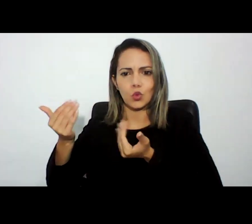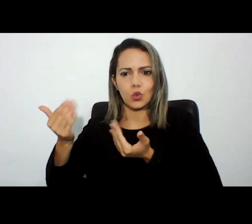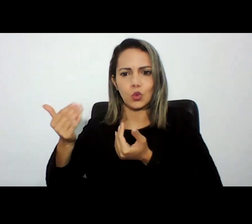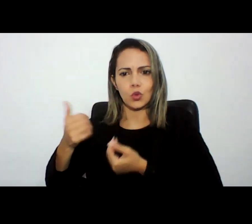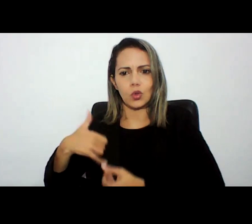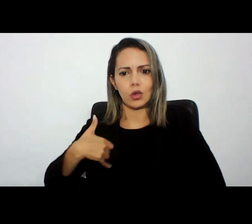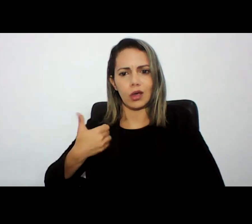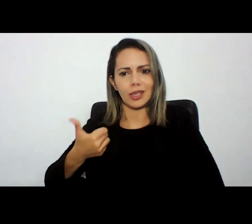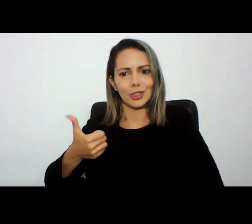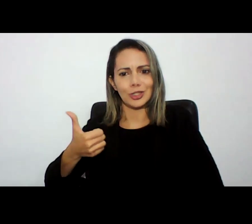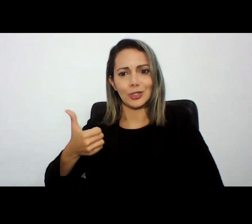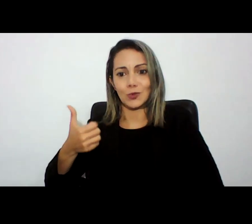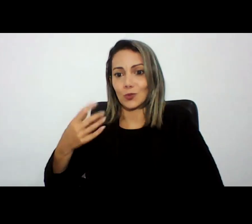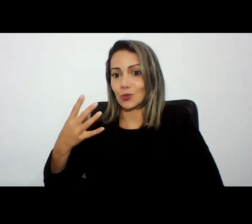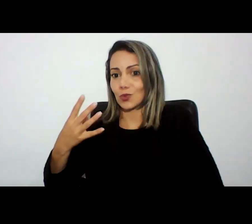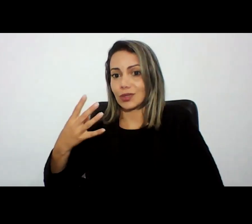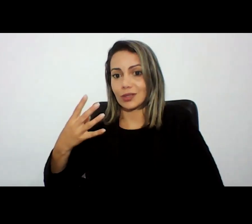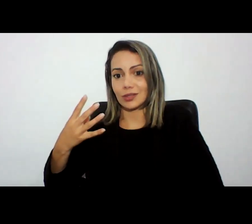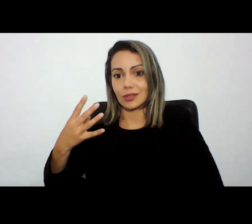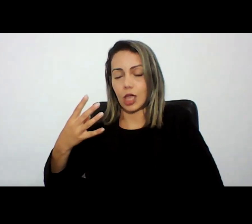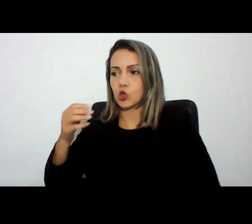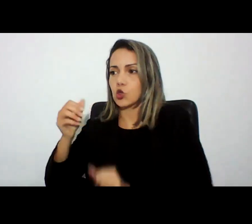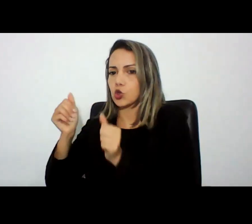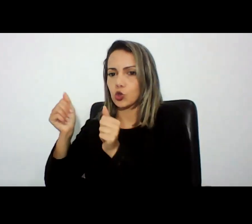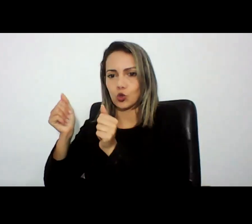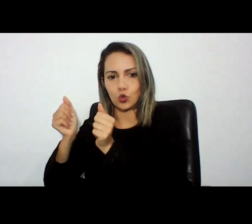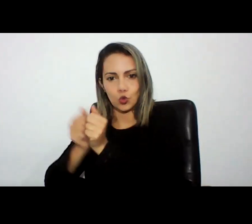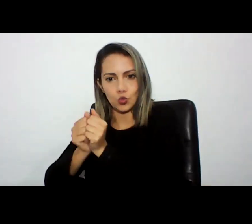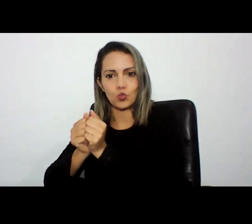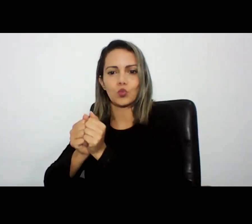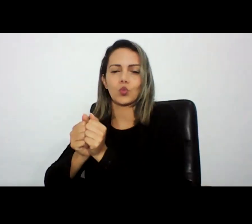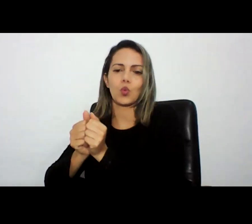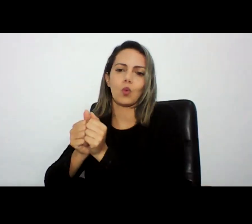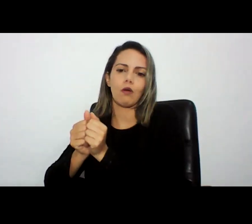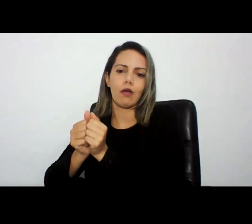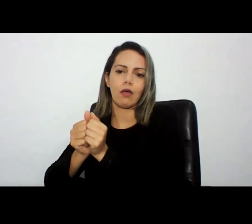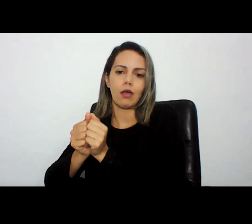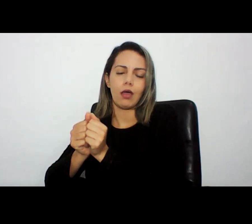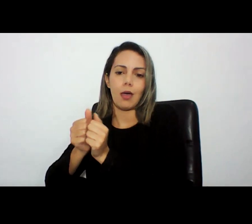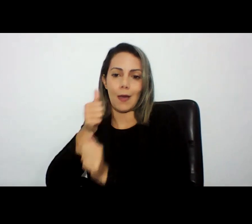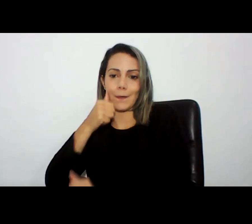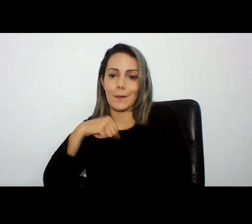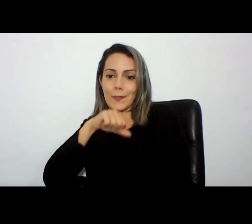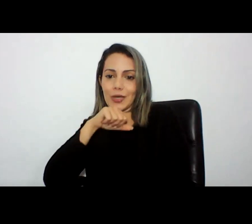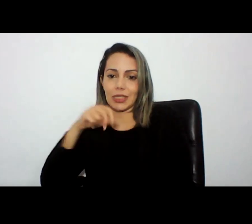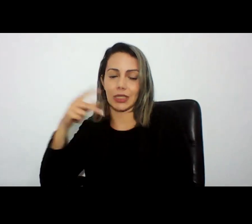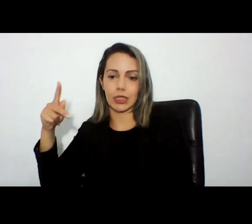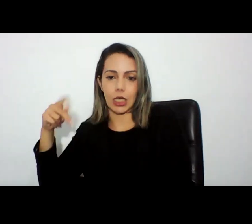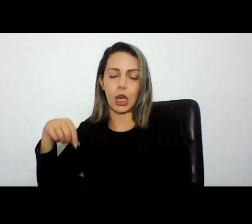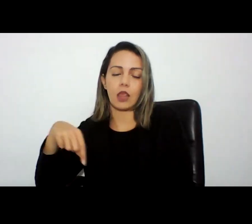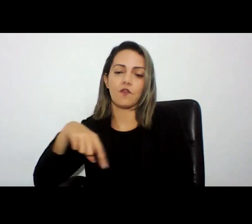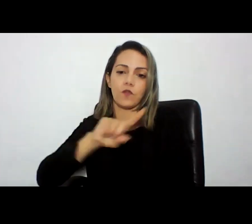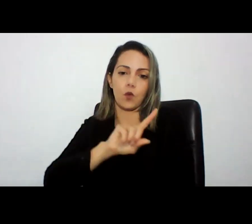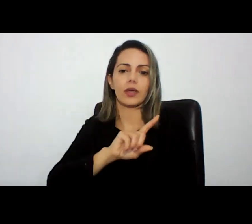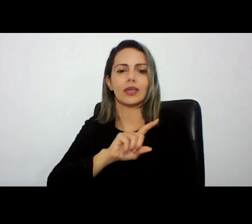conduzido juntamente com com a sua responsável para a delegacia para a gente fazer a oitiva dele e quando ele eu comecei a